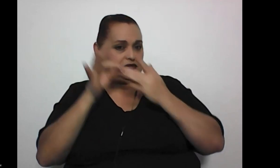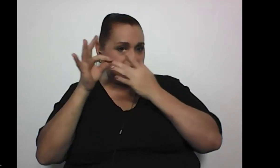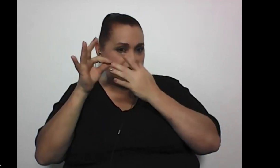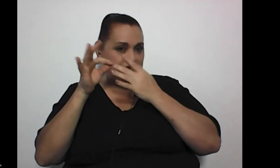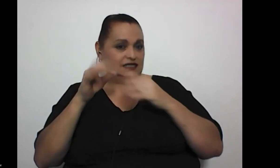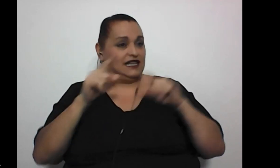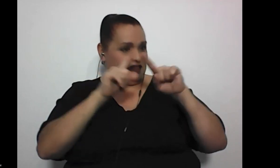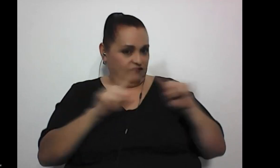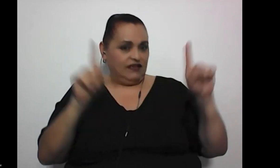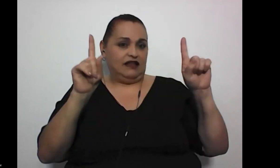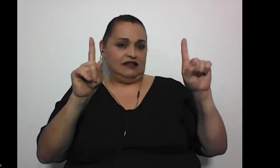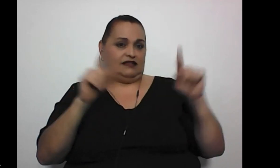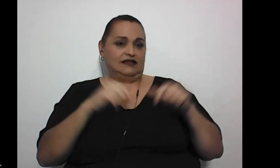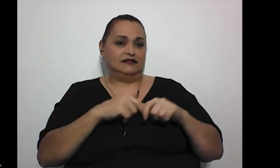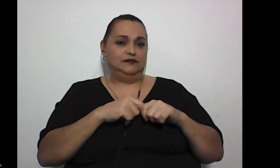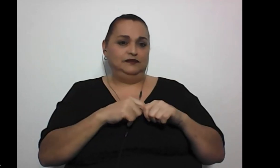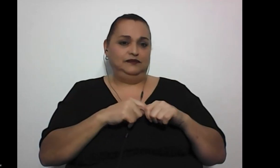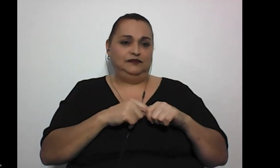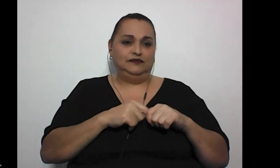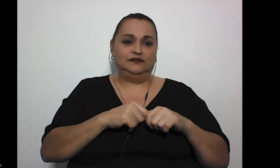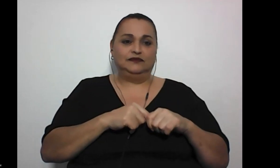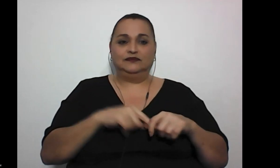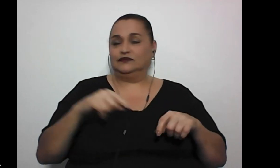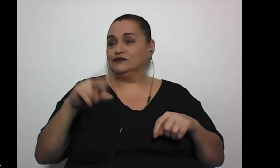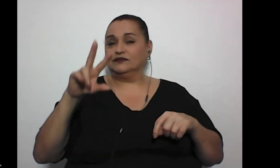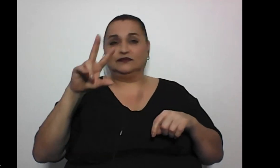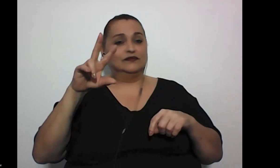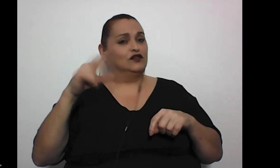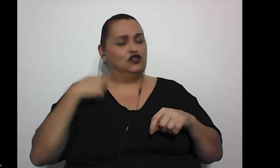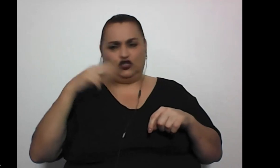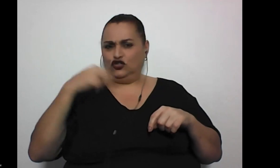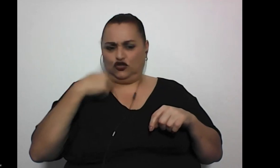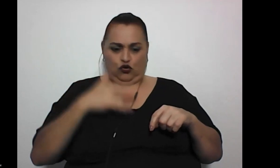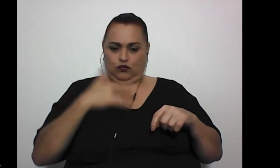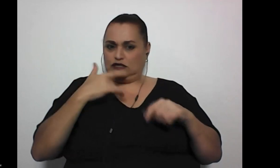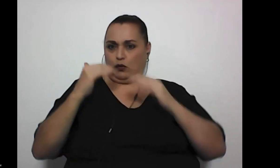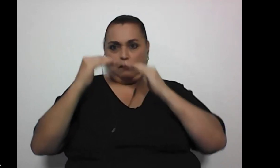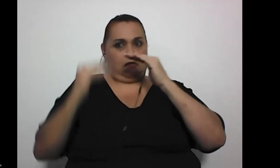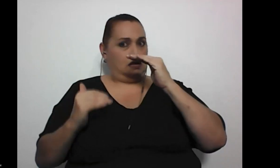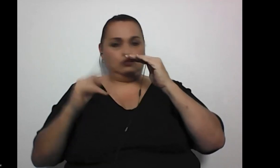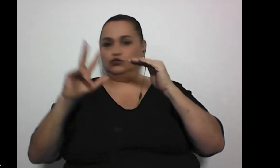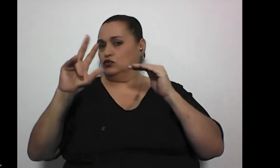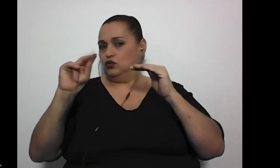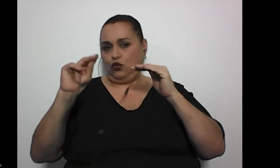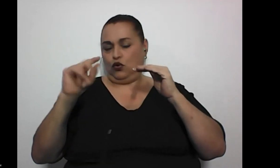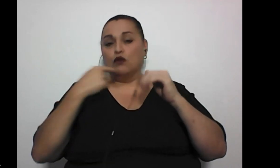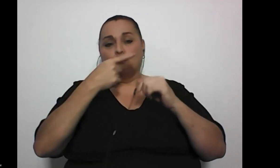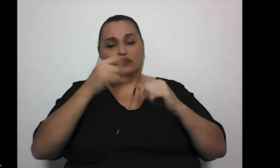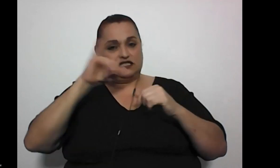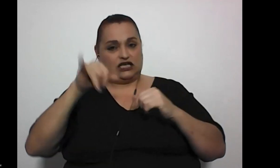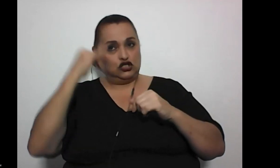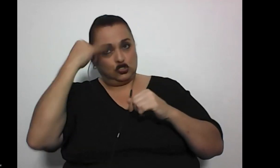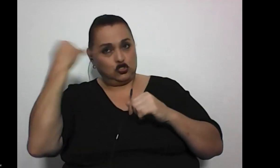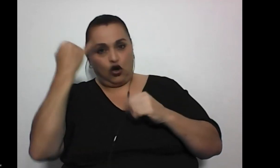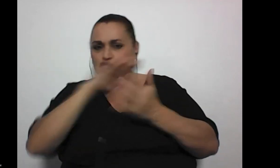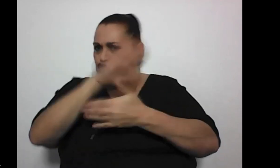diferentes yo me siento menos que nadie como dice esta muchacha Joyce o sea todos